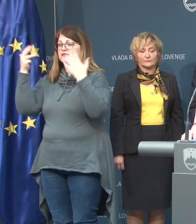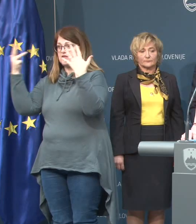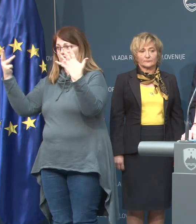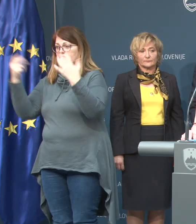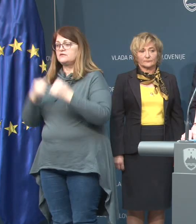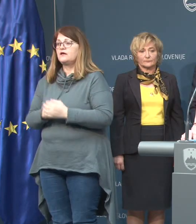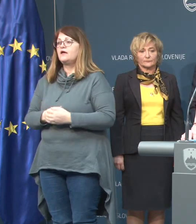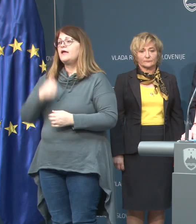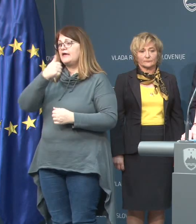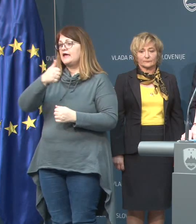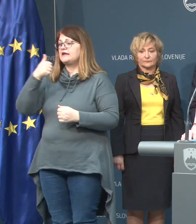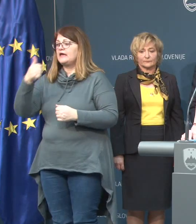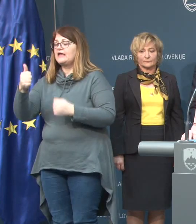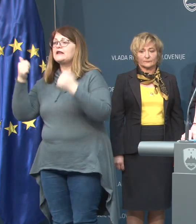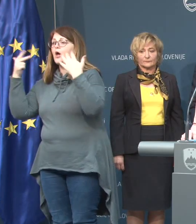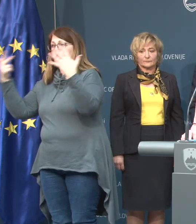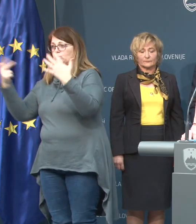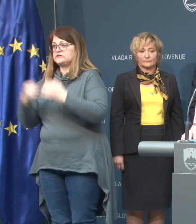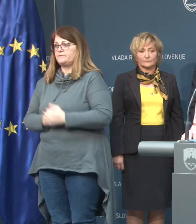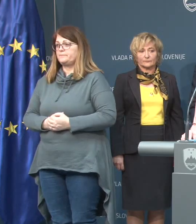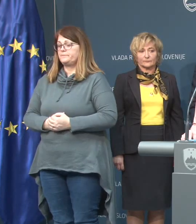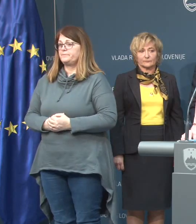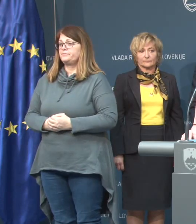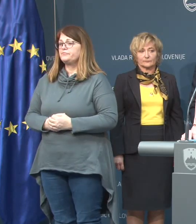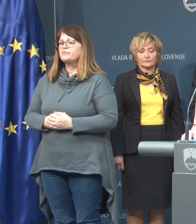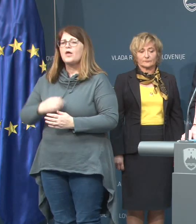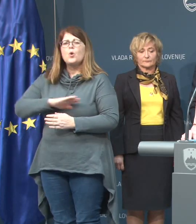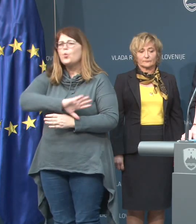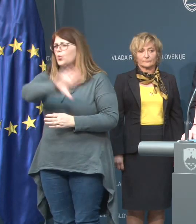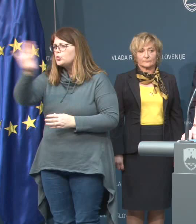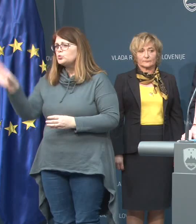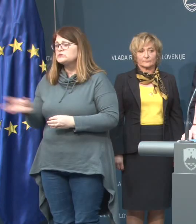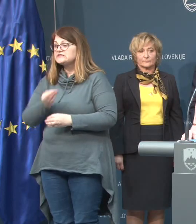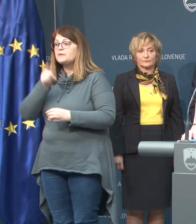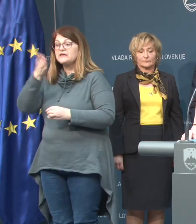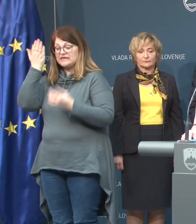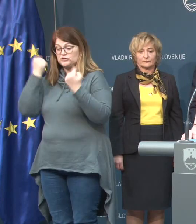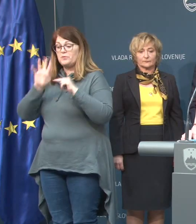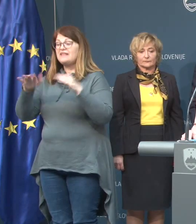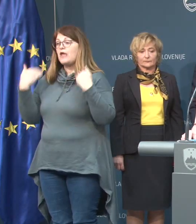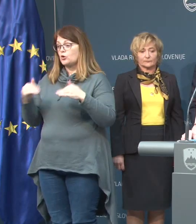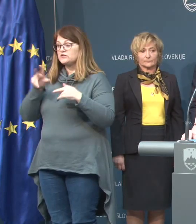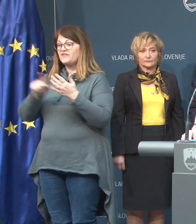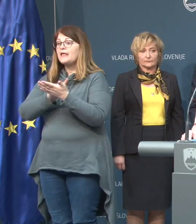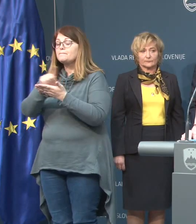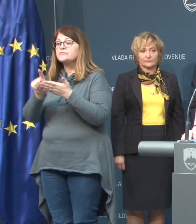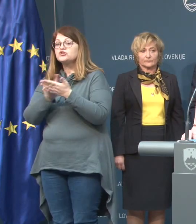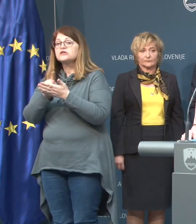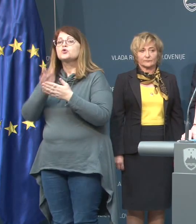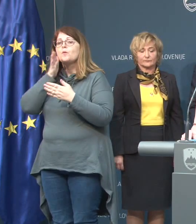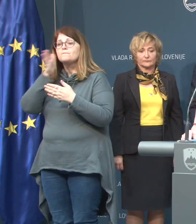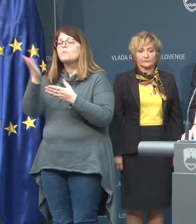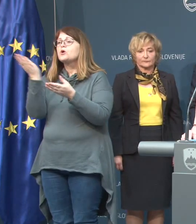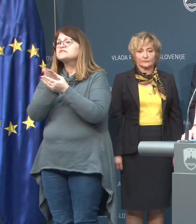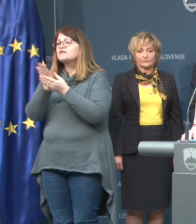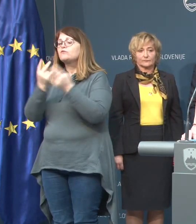118. Vsem, ki so bili na urgenci v tem času, bomo